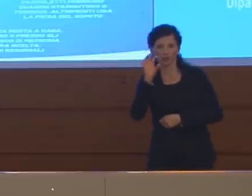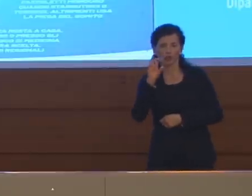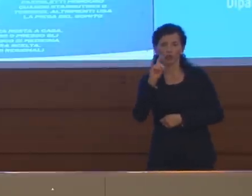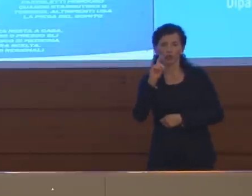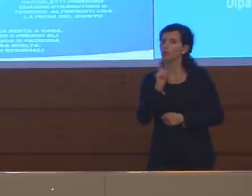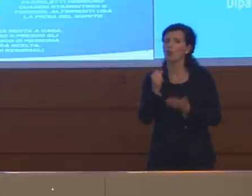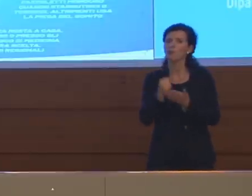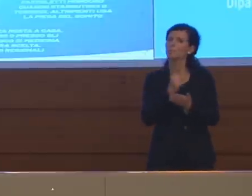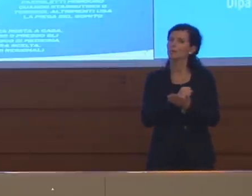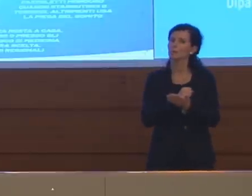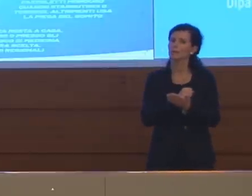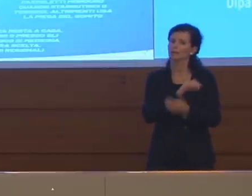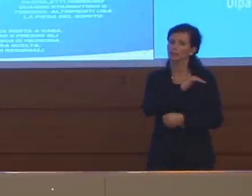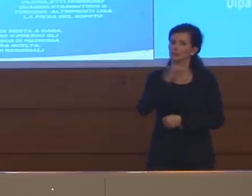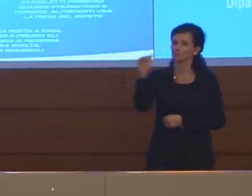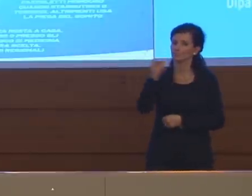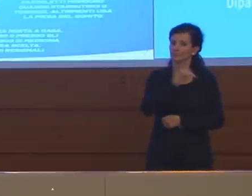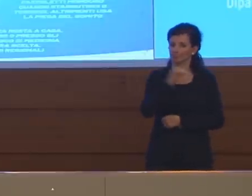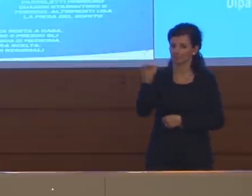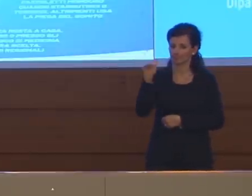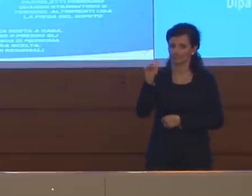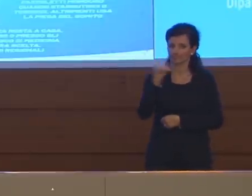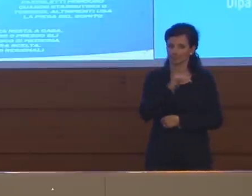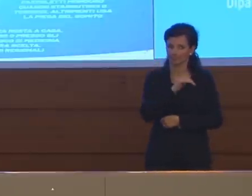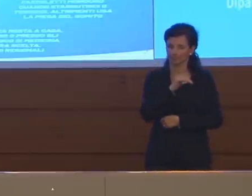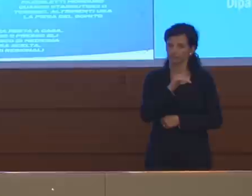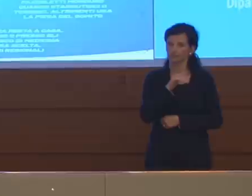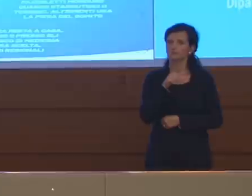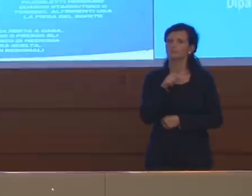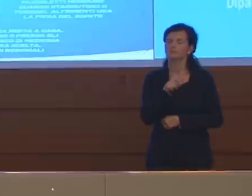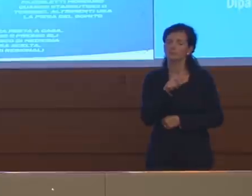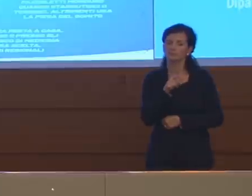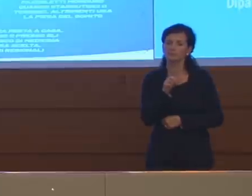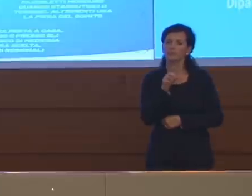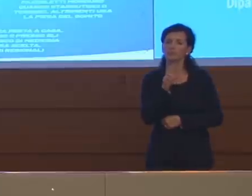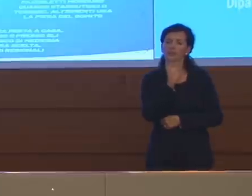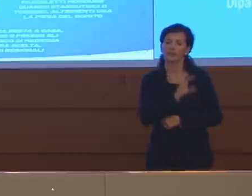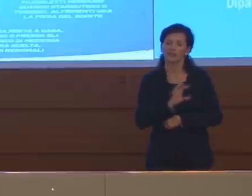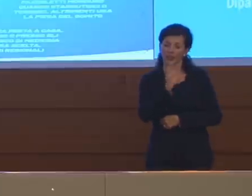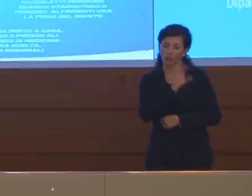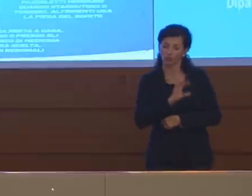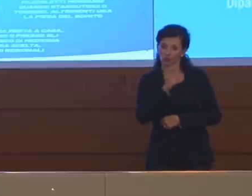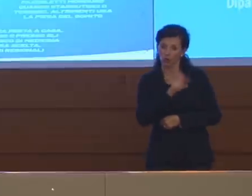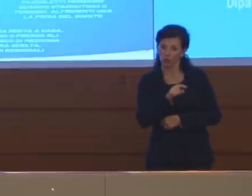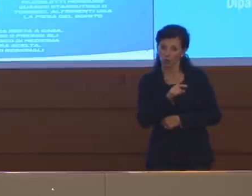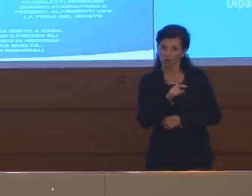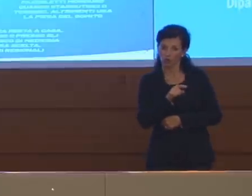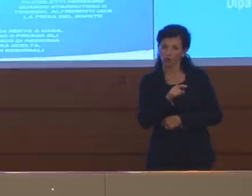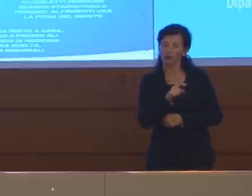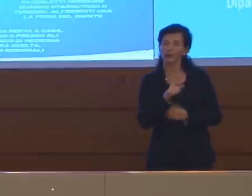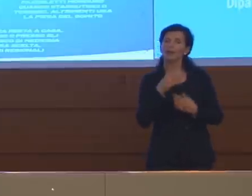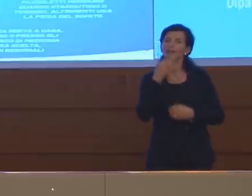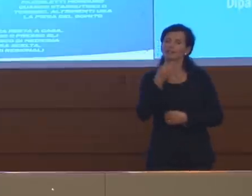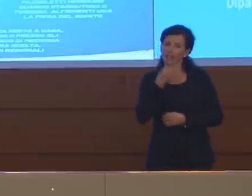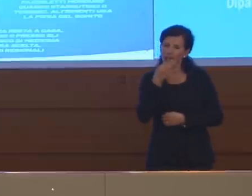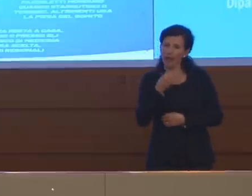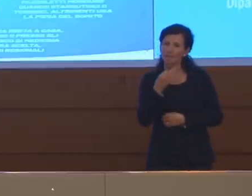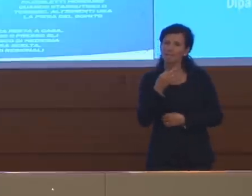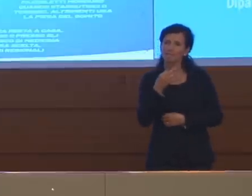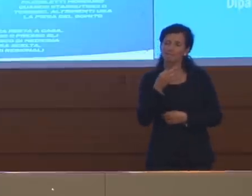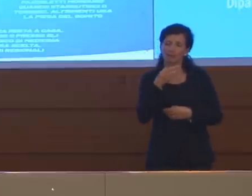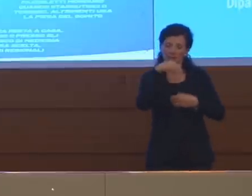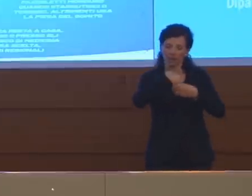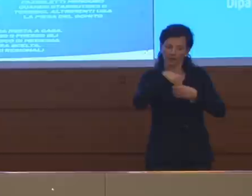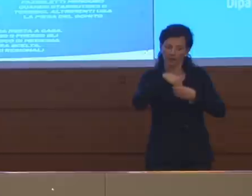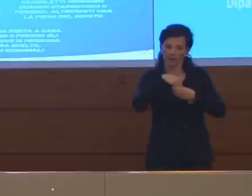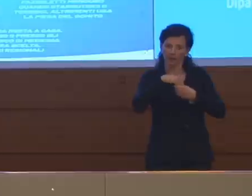'è una maggior flessibilità in un ambito regionale, quindi grandi mosse, grandi movimenti. Fermo restando che rimangono comunque le